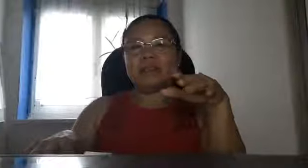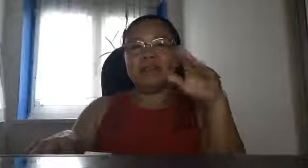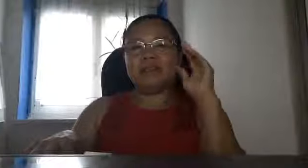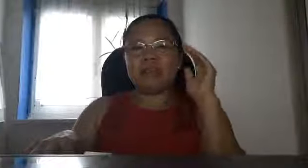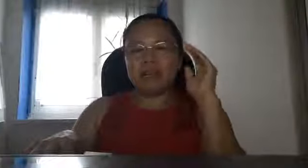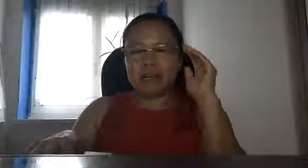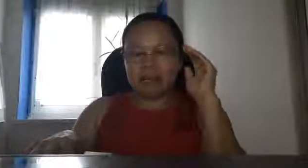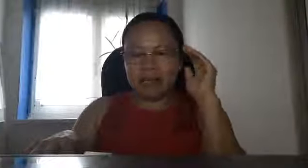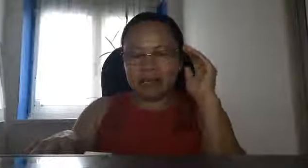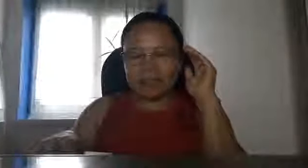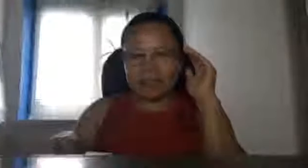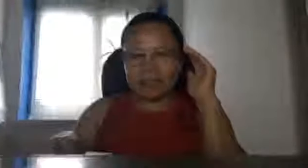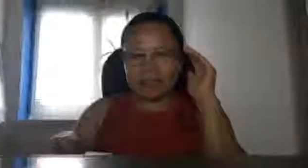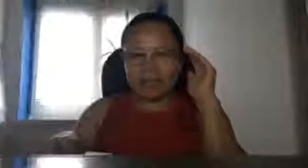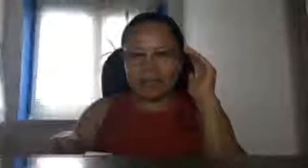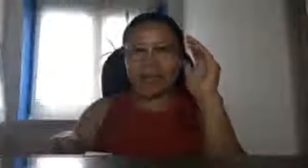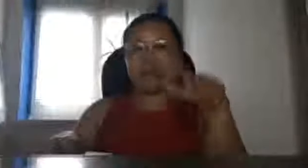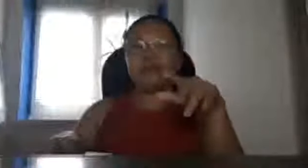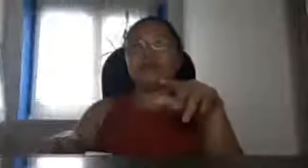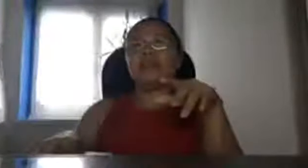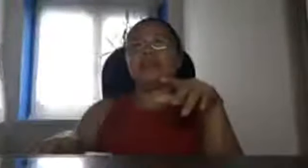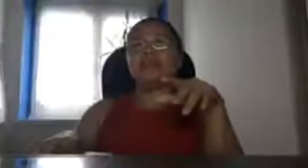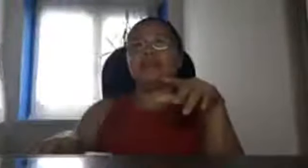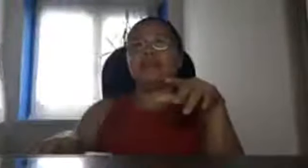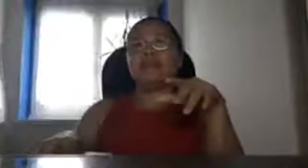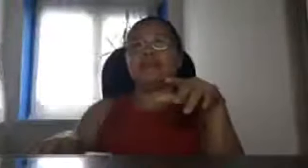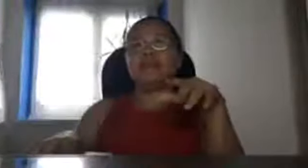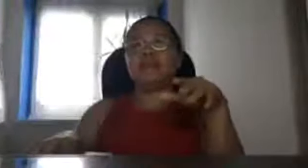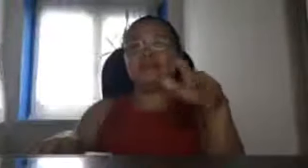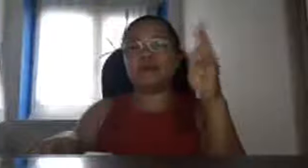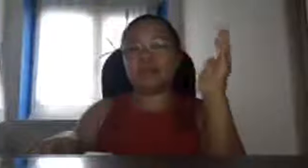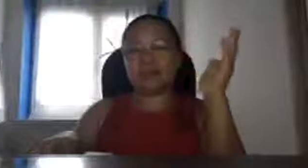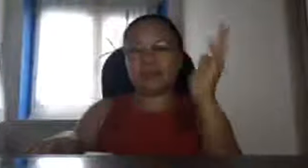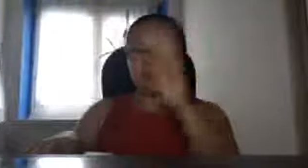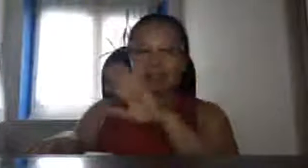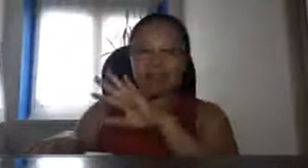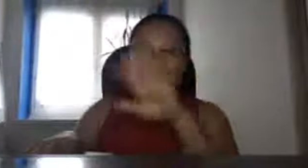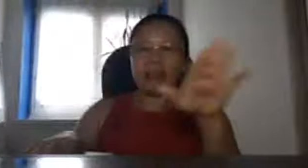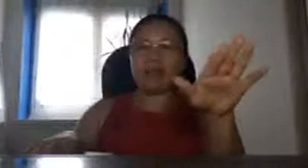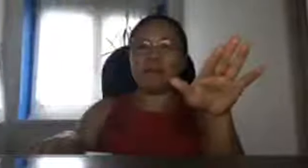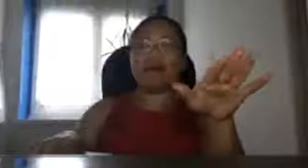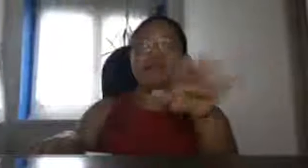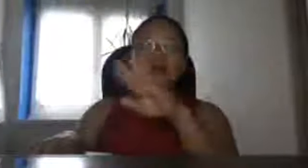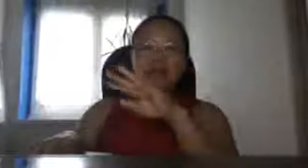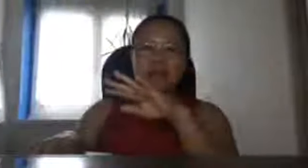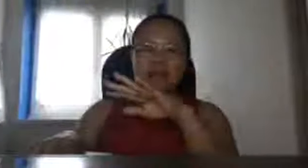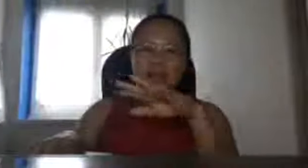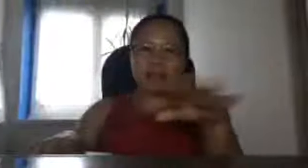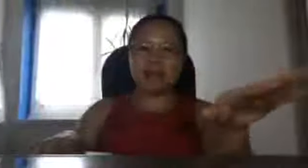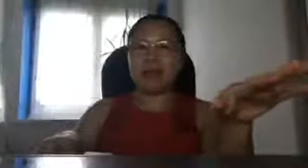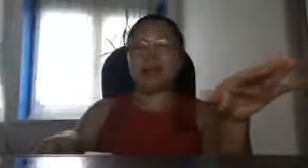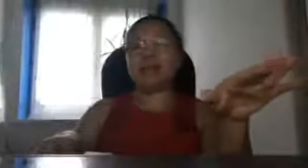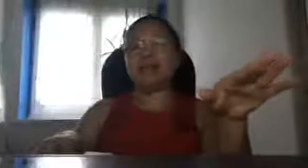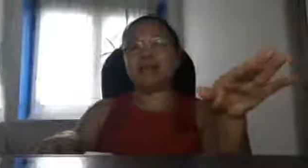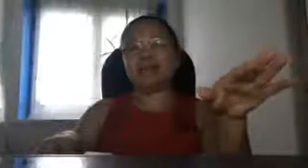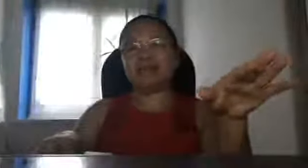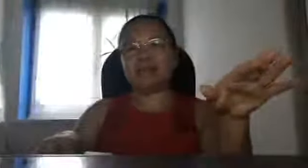mga distractors si Lord na po ang bahala sa kanila wag po kayo mag-aalalaman na Pangulo